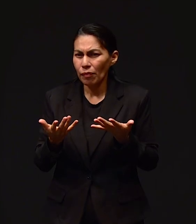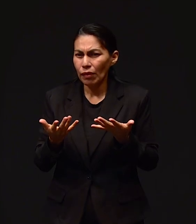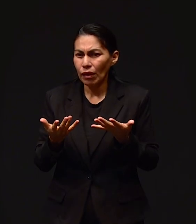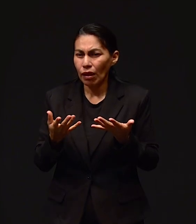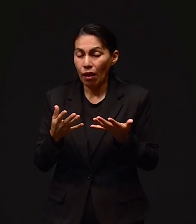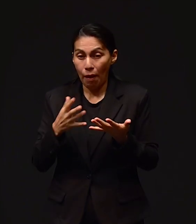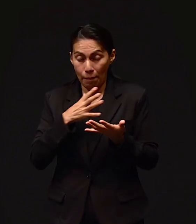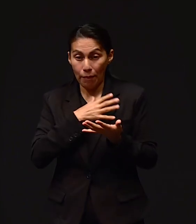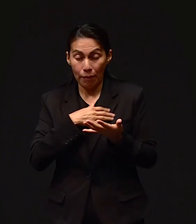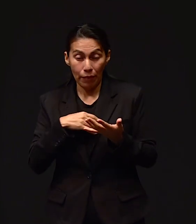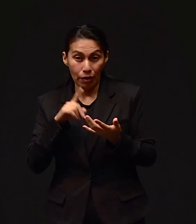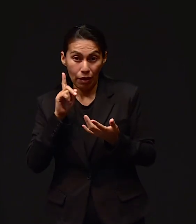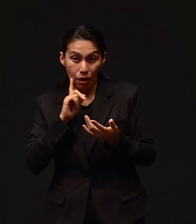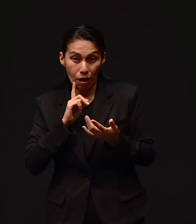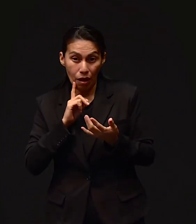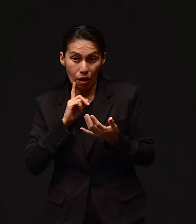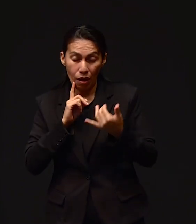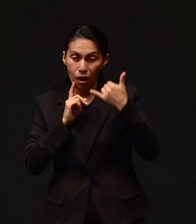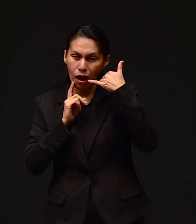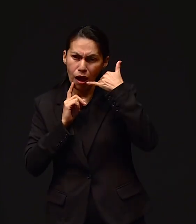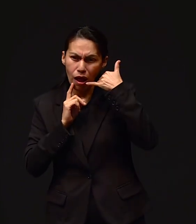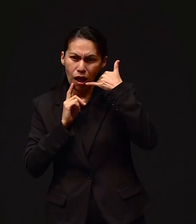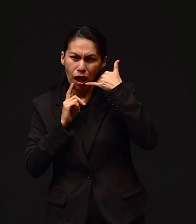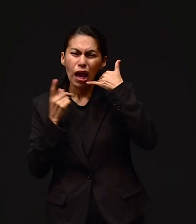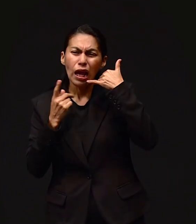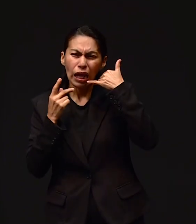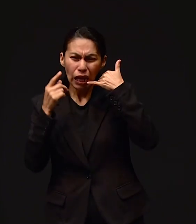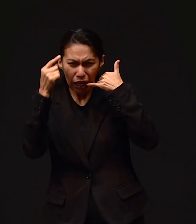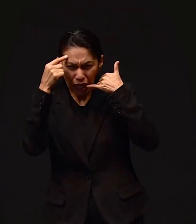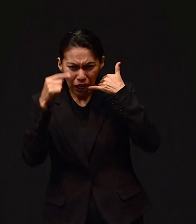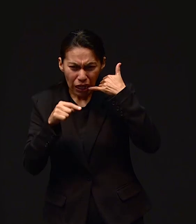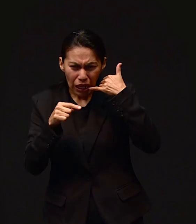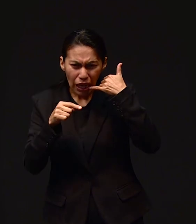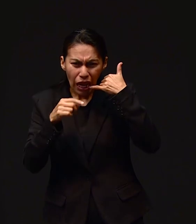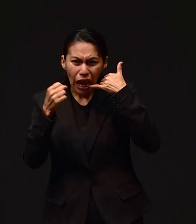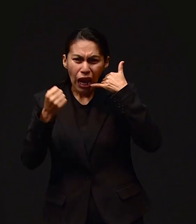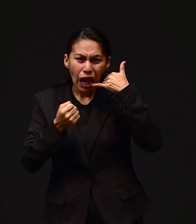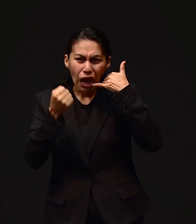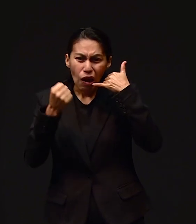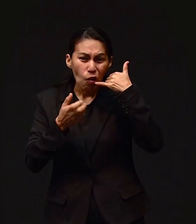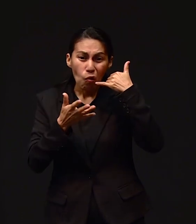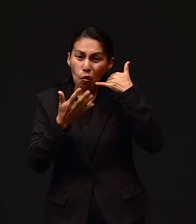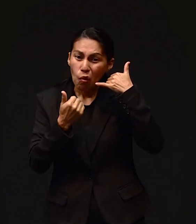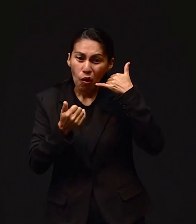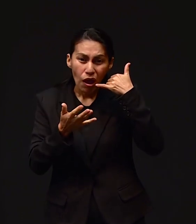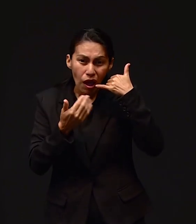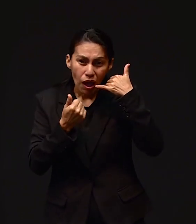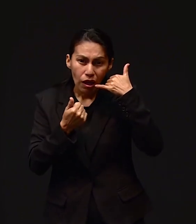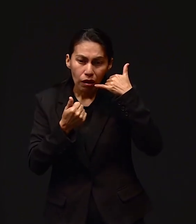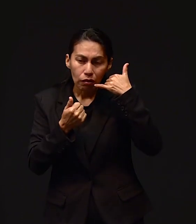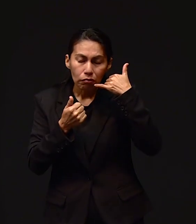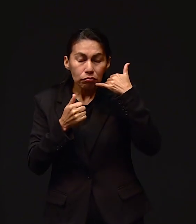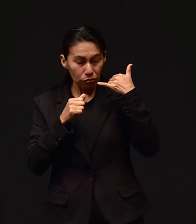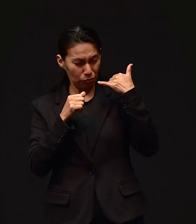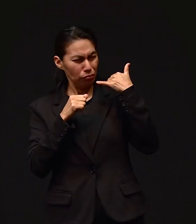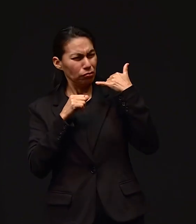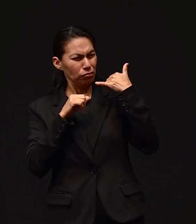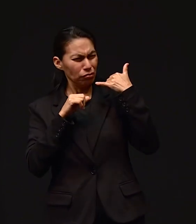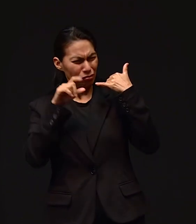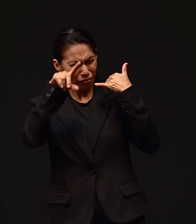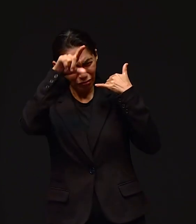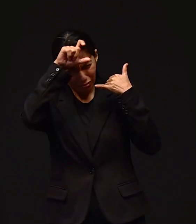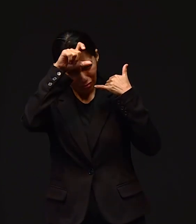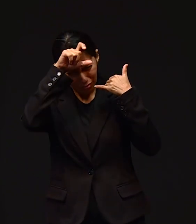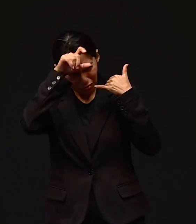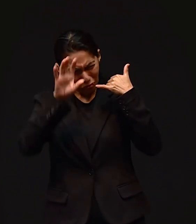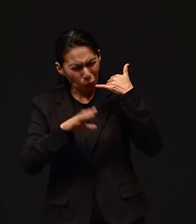sucede que cuando me llama mi hija y me dice, mamá, ¿qué cree? Pues el carro no llegó. ¿Por qué no llegó? Dice, porque se lo